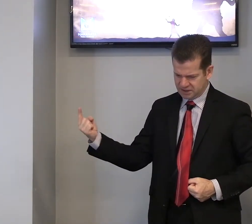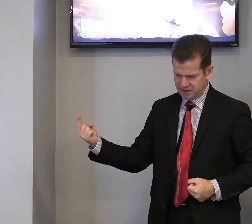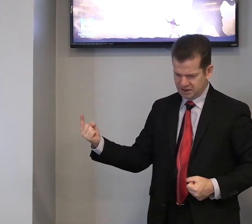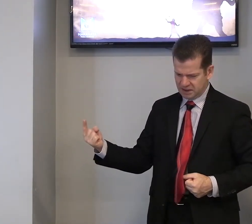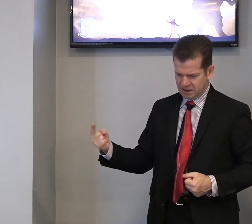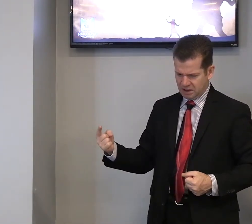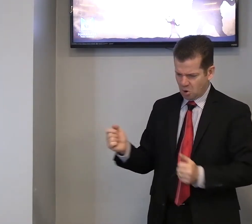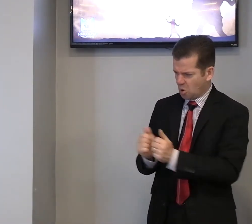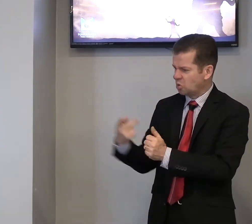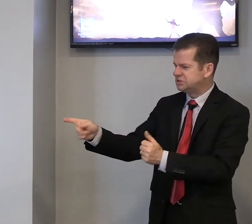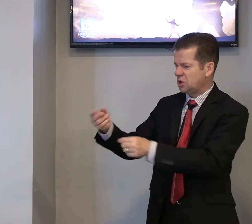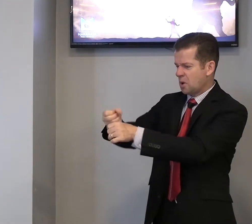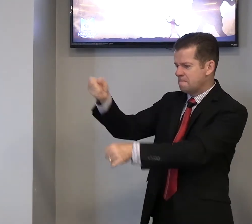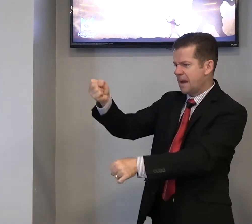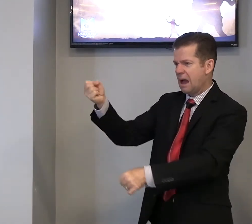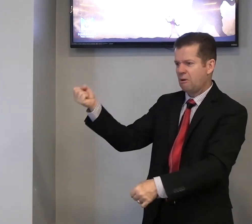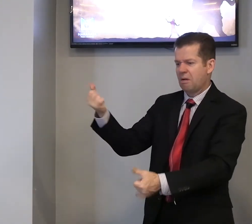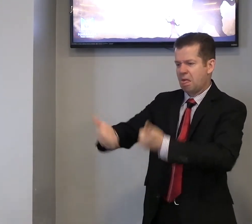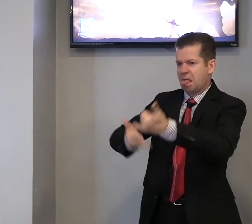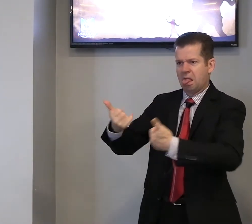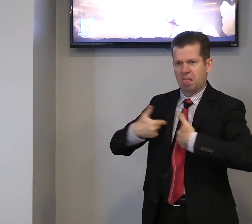com os seus paus?